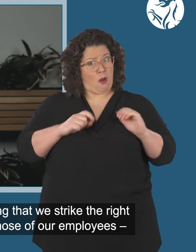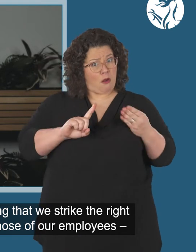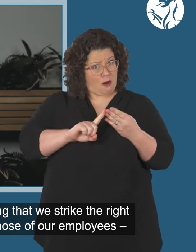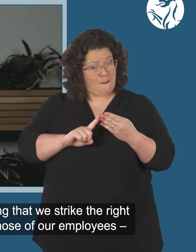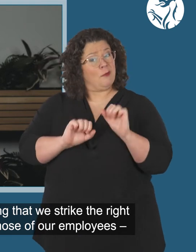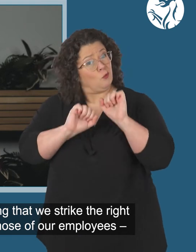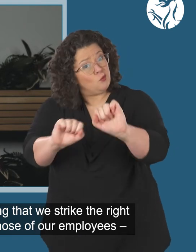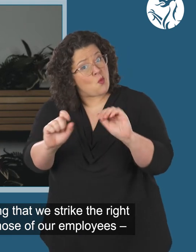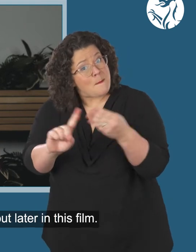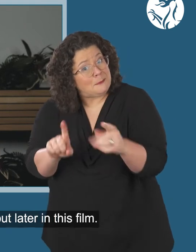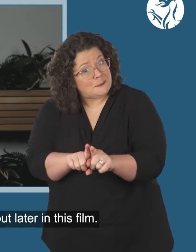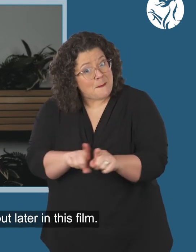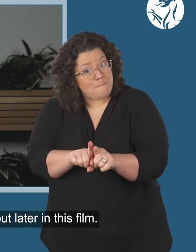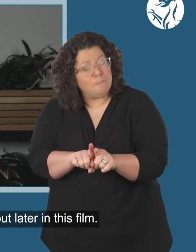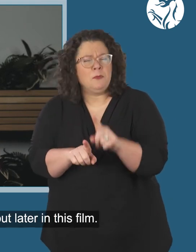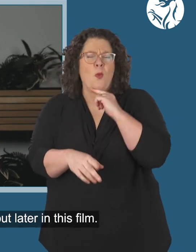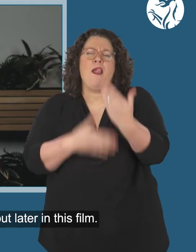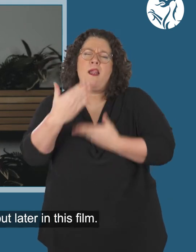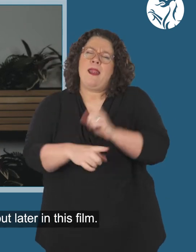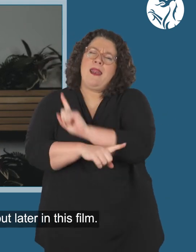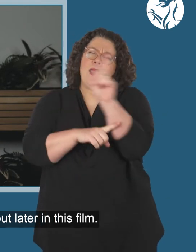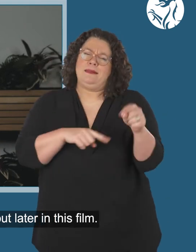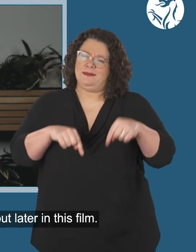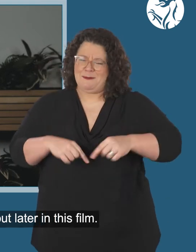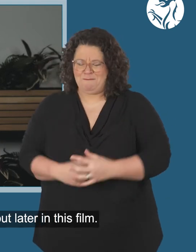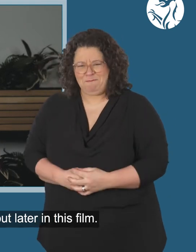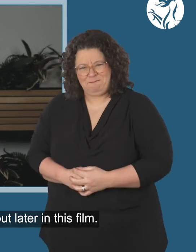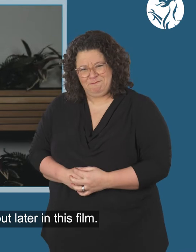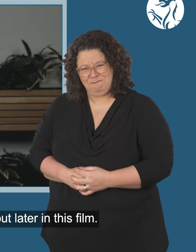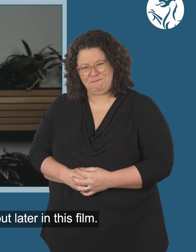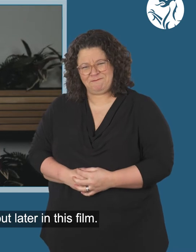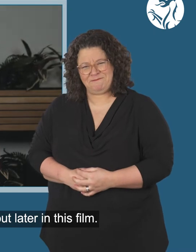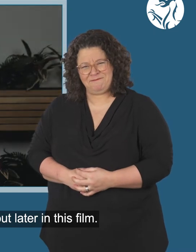those of our employees. Something you'll hear more about later in this film.